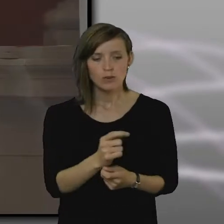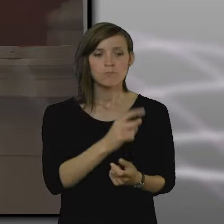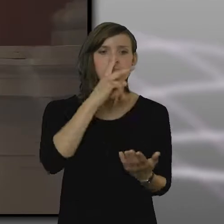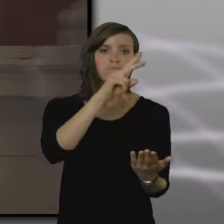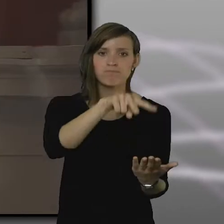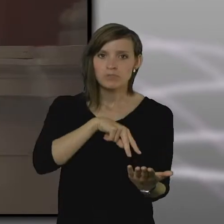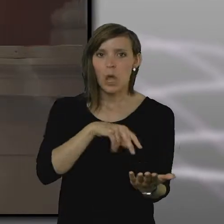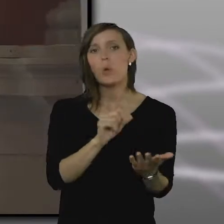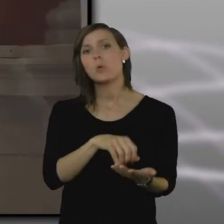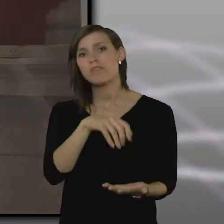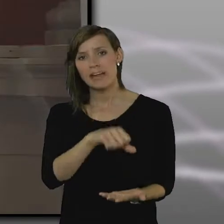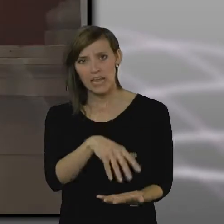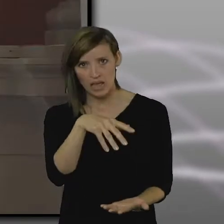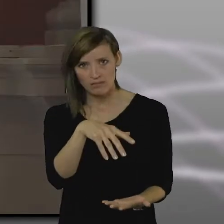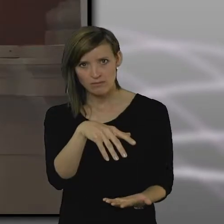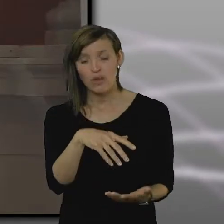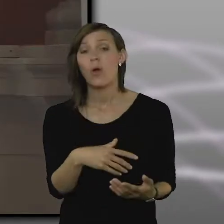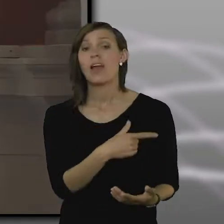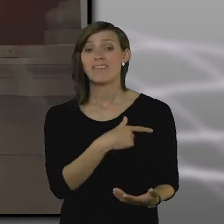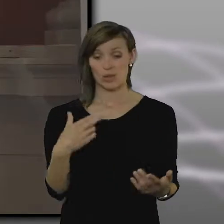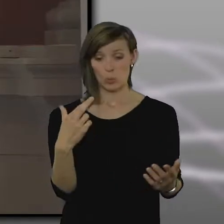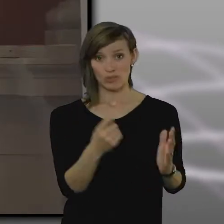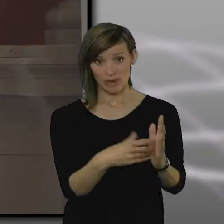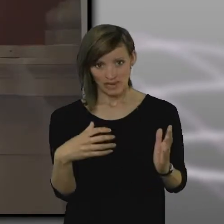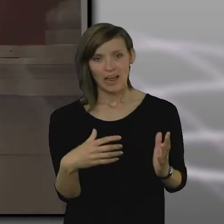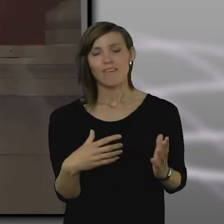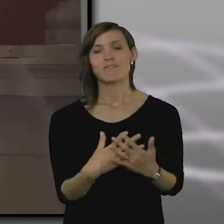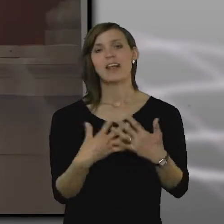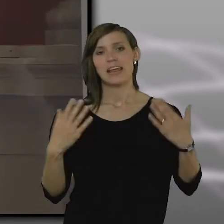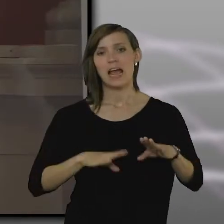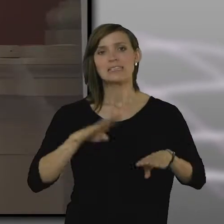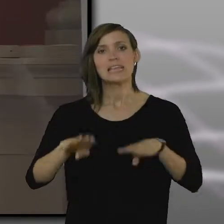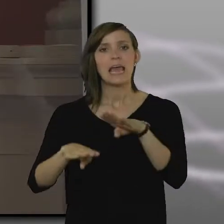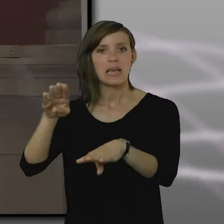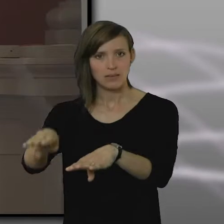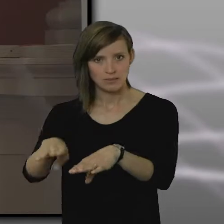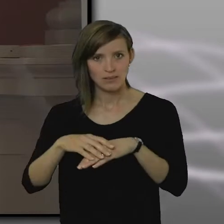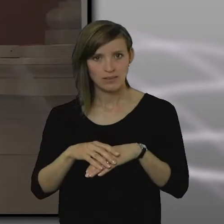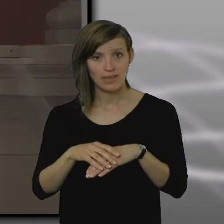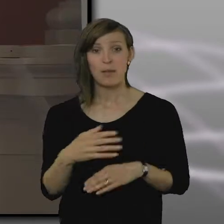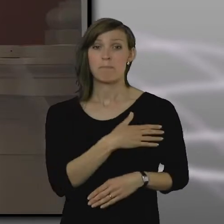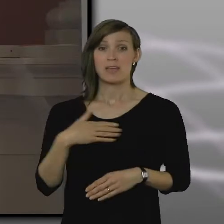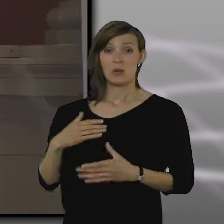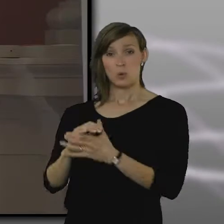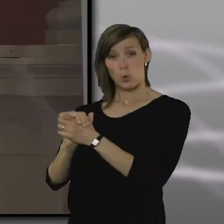Och den utvärderingen gör vi i flera olika steg. Där är mina medarbetare på enheten en